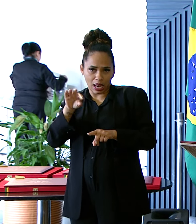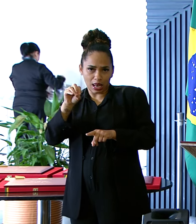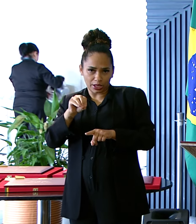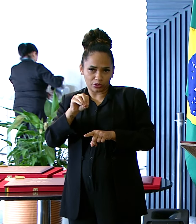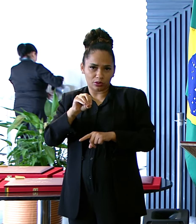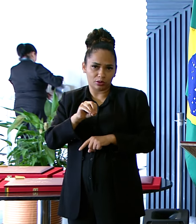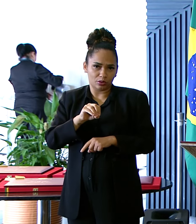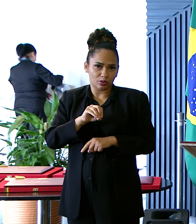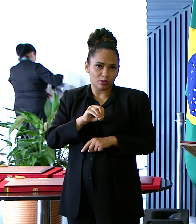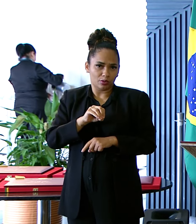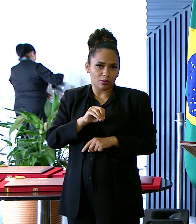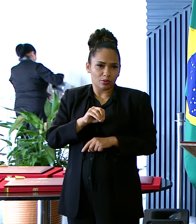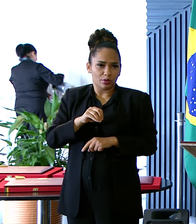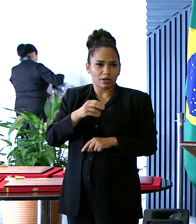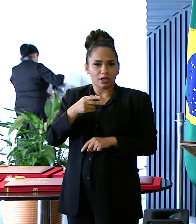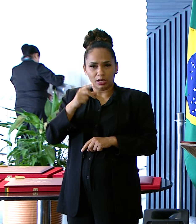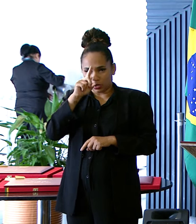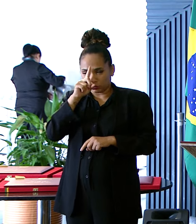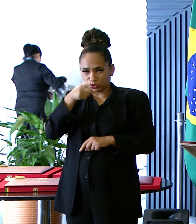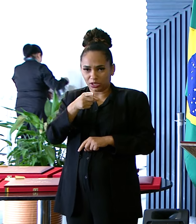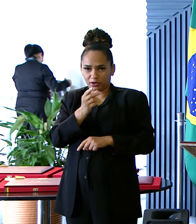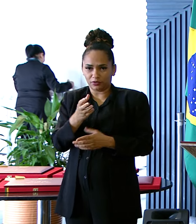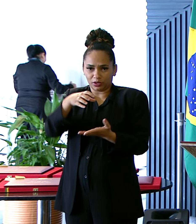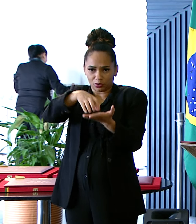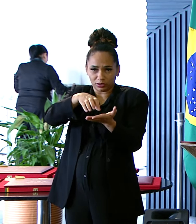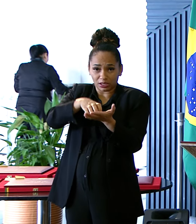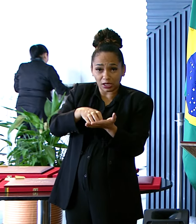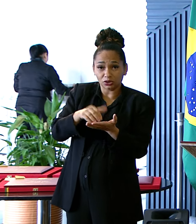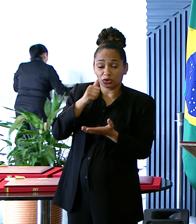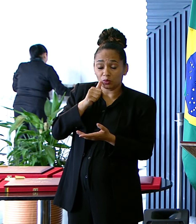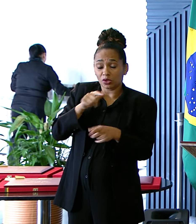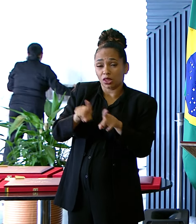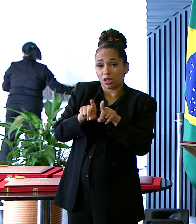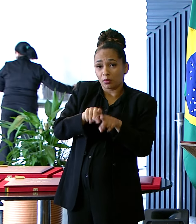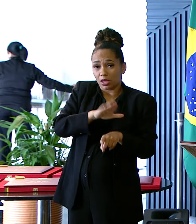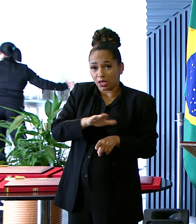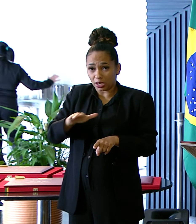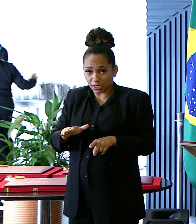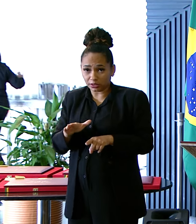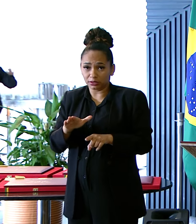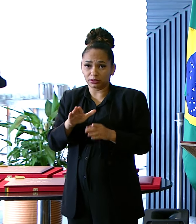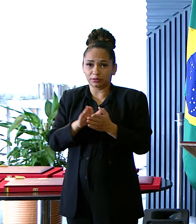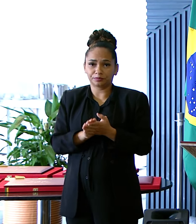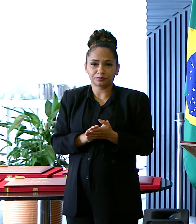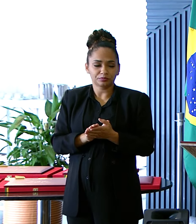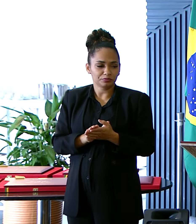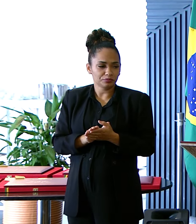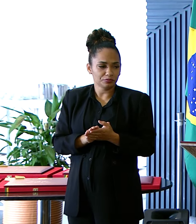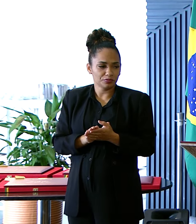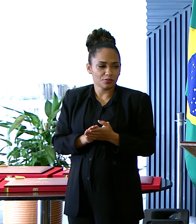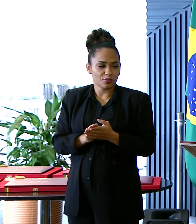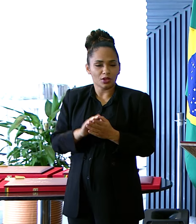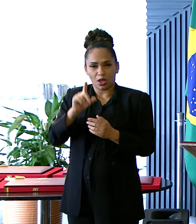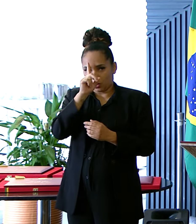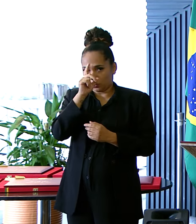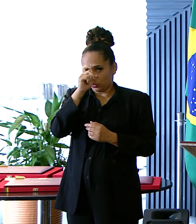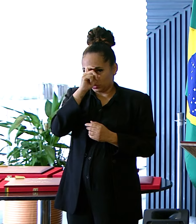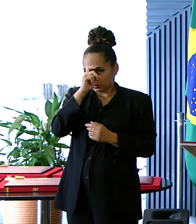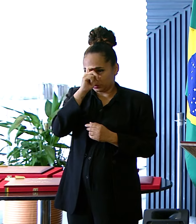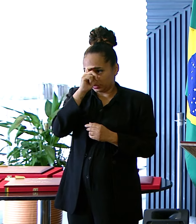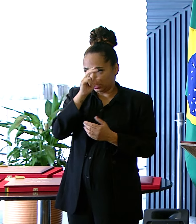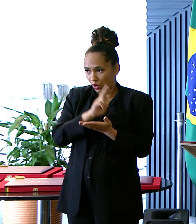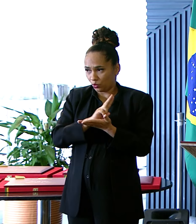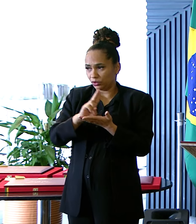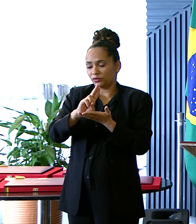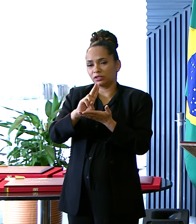Superintendente Da Unidade da Mulher E das Crianças Do Hospital Universitário Da Universidade